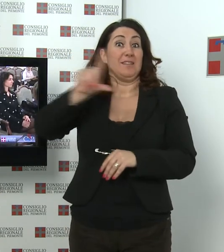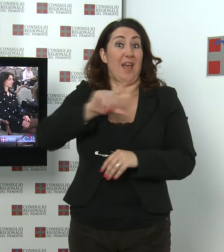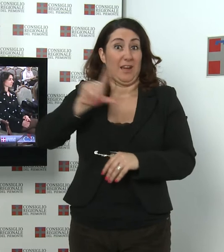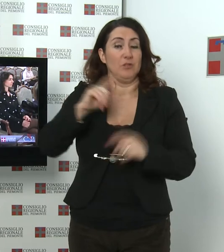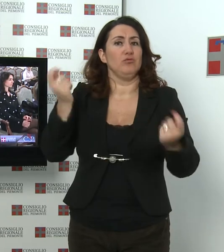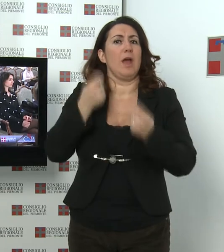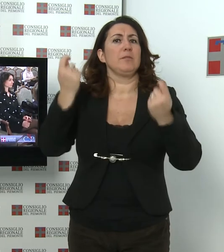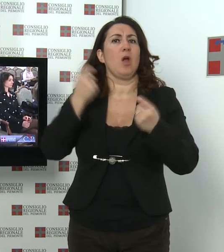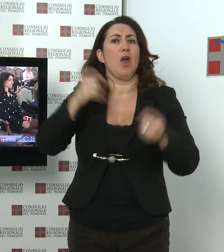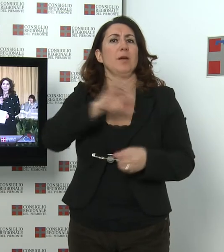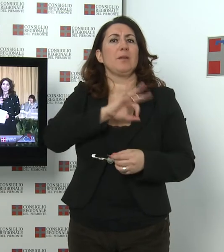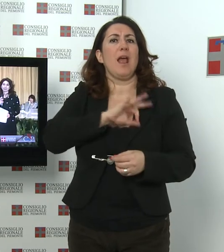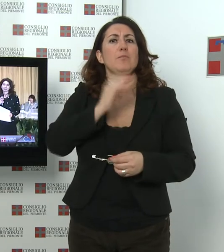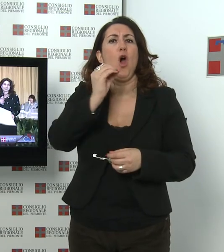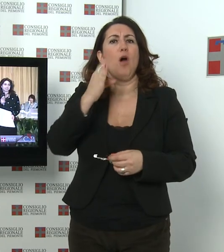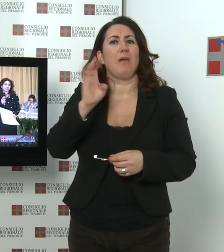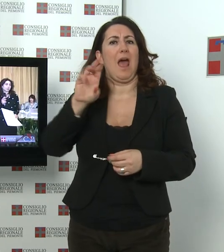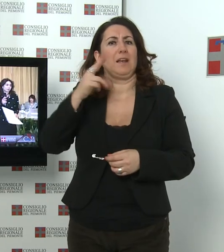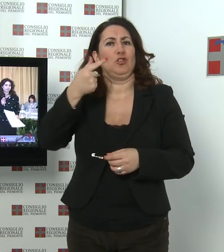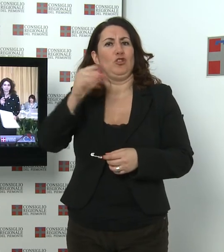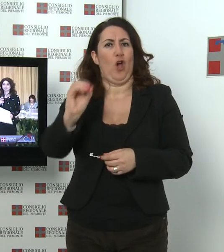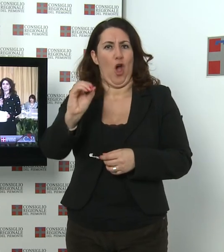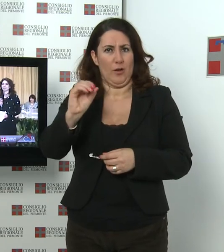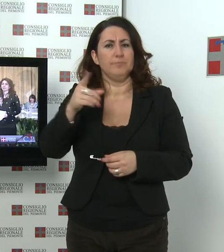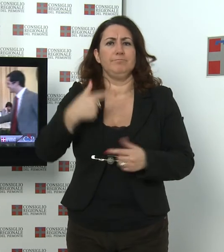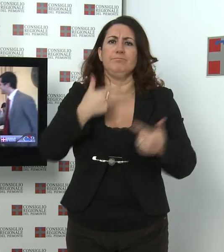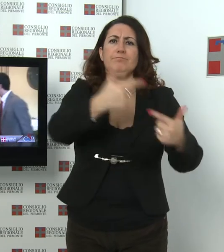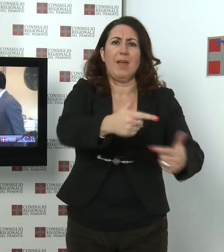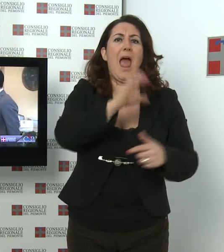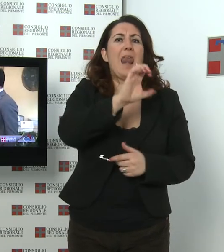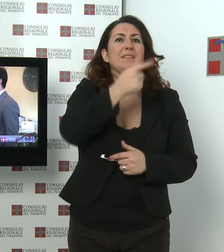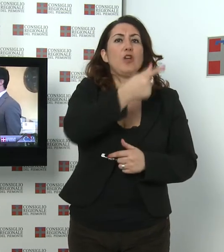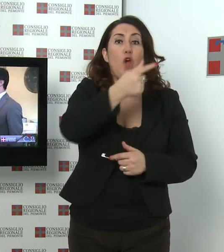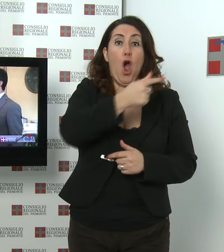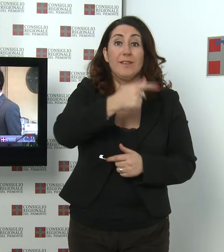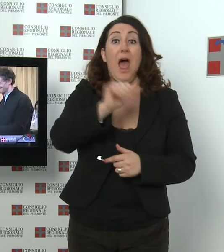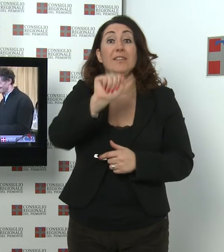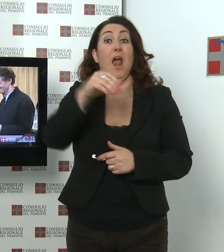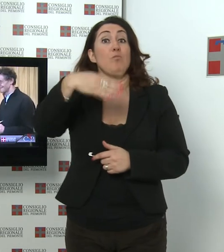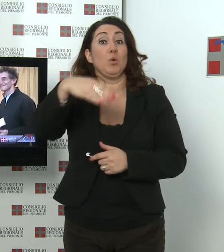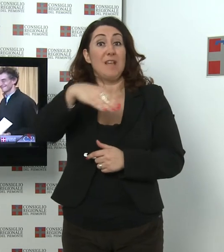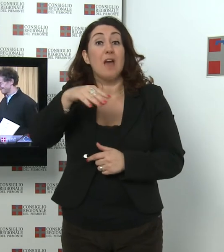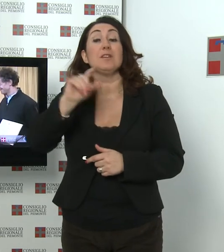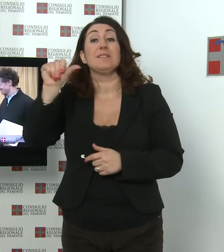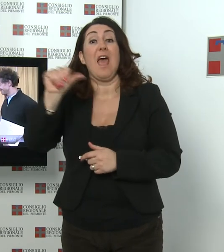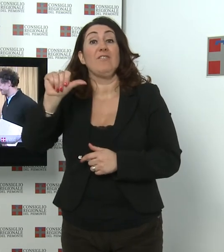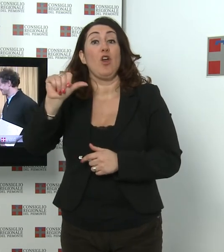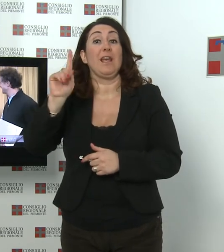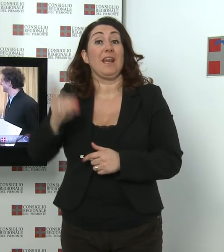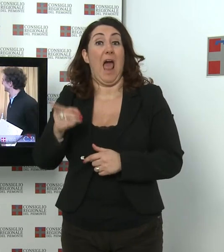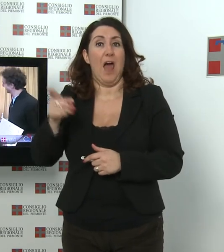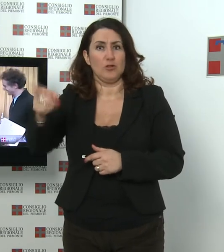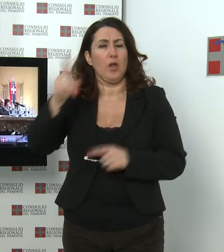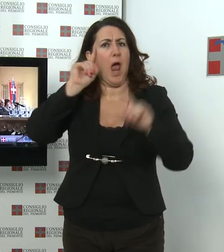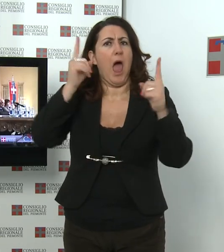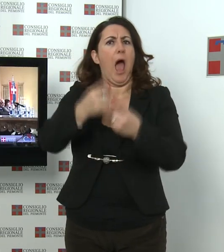Gianni Oberto, assegnato per il 2013 a Elisa Tonda, Andrea Musazzo e Stefano Ghirardo, per le loro tesi di laurea che